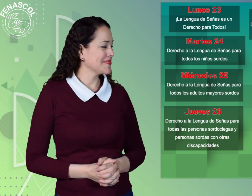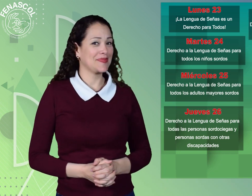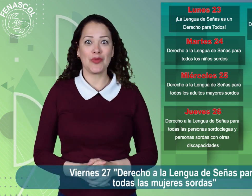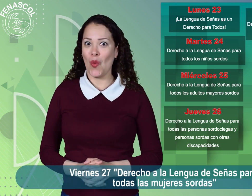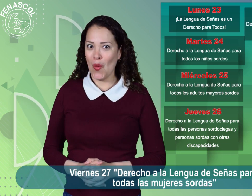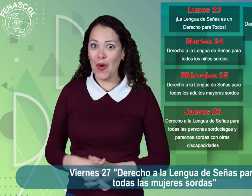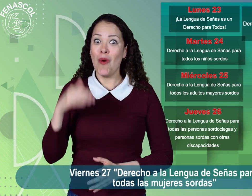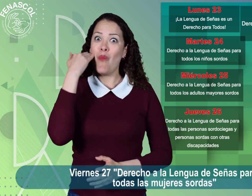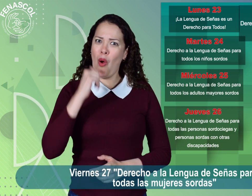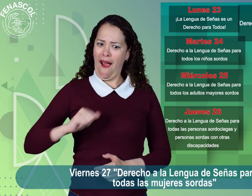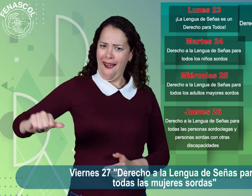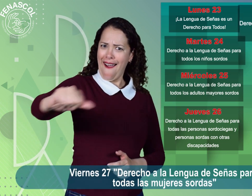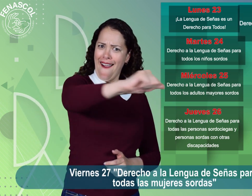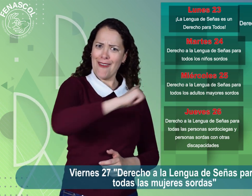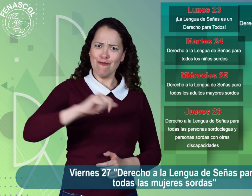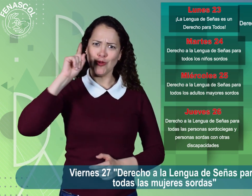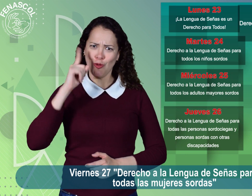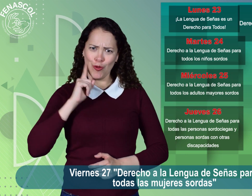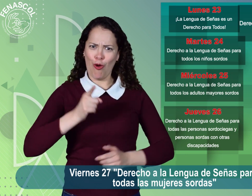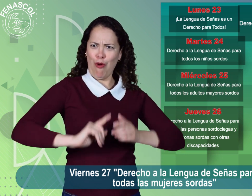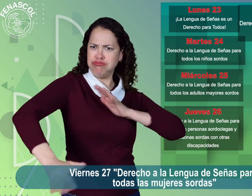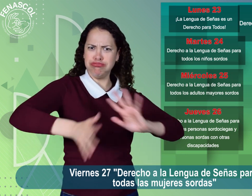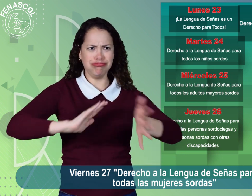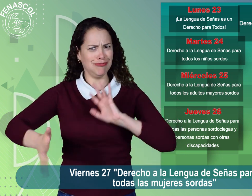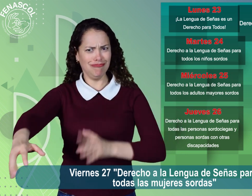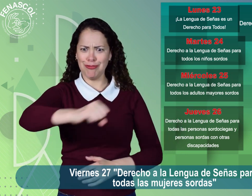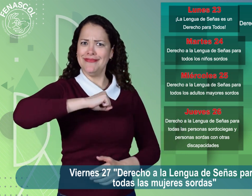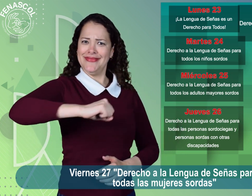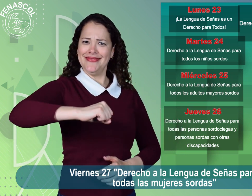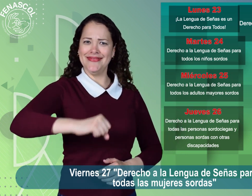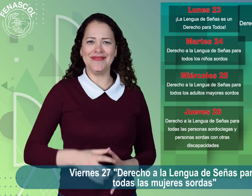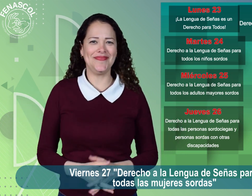Viernes 27, Derecho a la lengua de señas para todas las mujeres sordos.